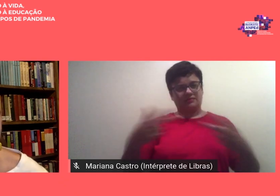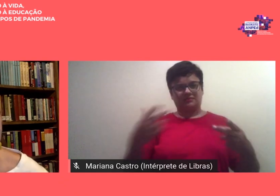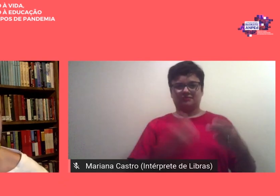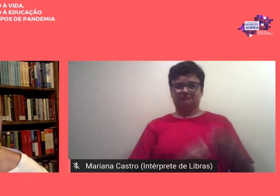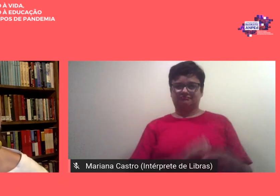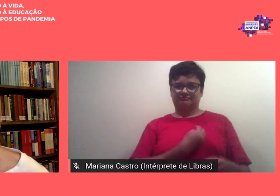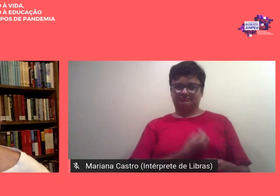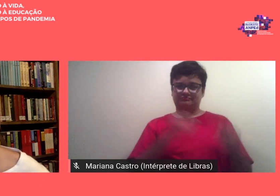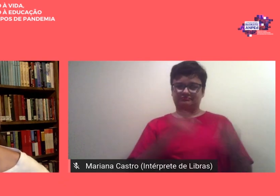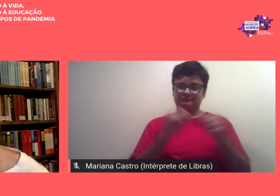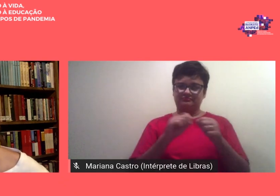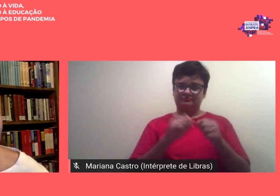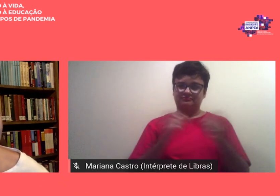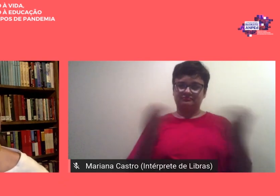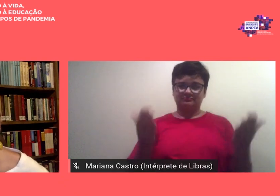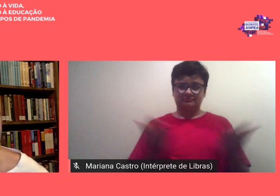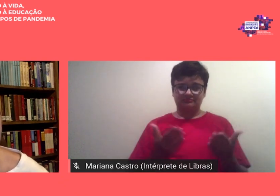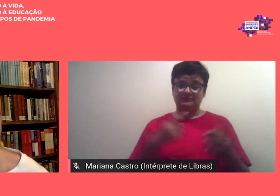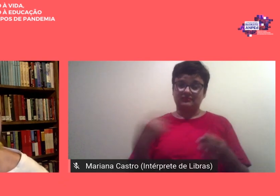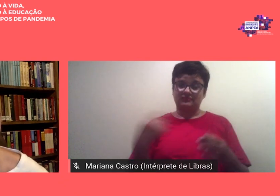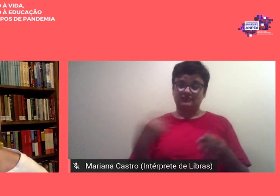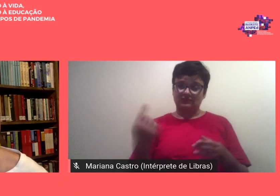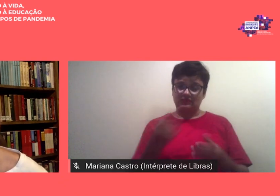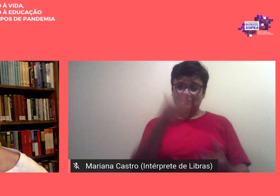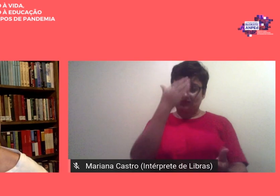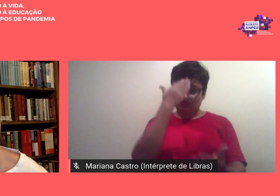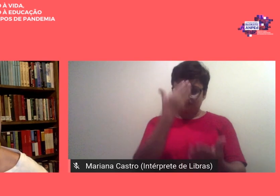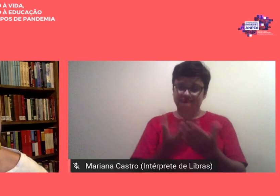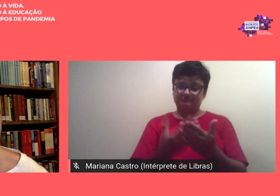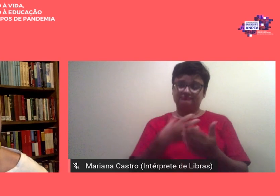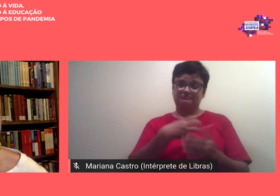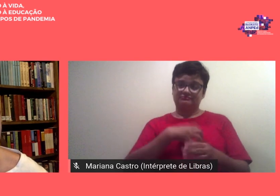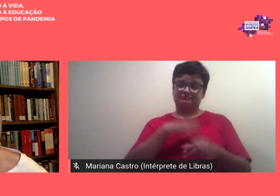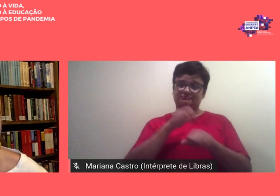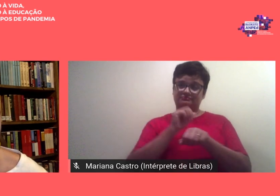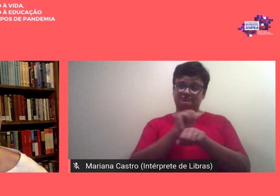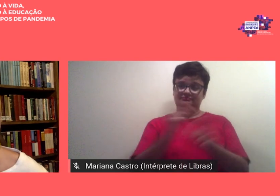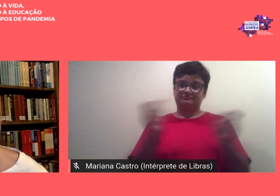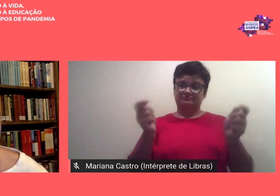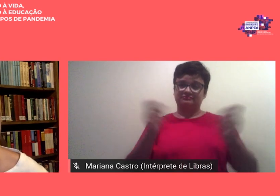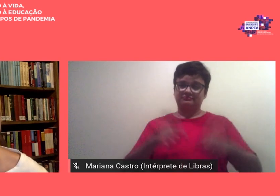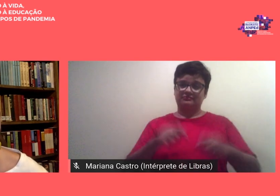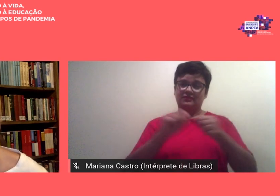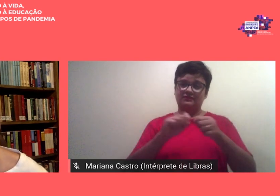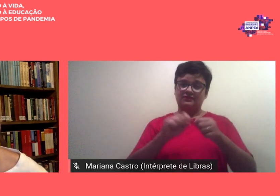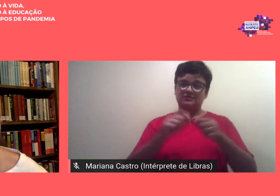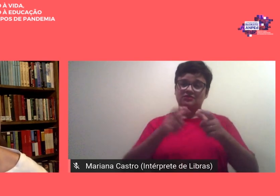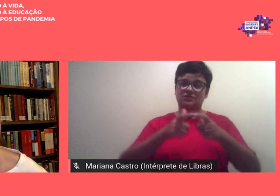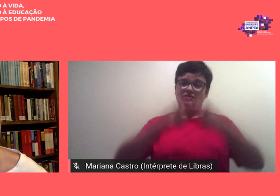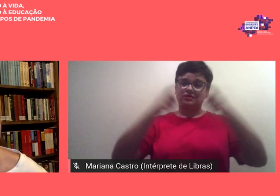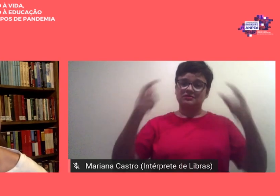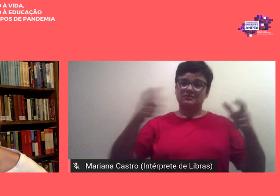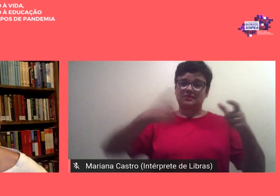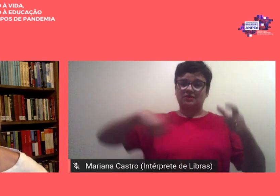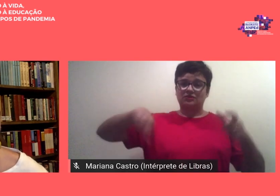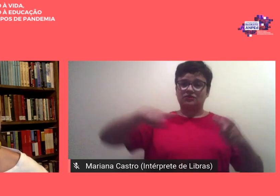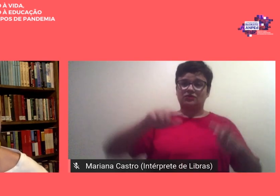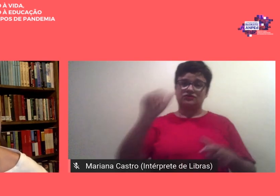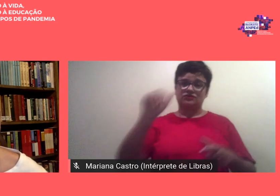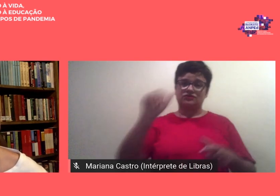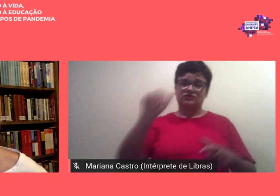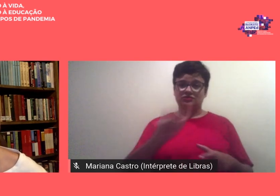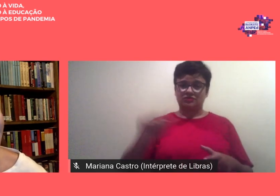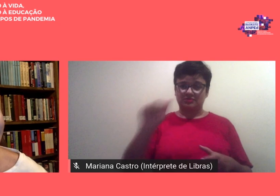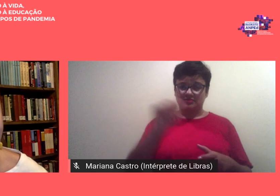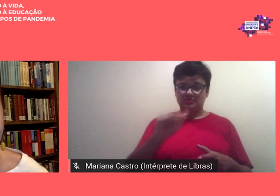esperamos mesmo que tudo que a gente viveu aqui possa servir inclusive para o crescimento da nossa associação em